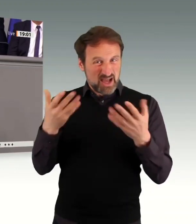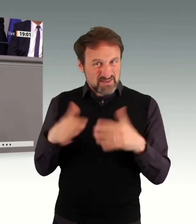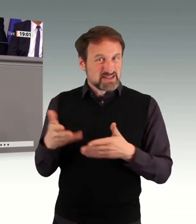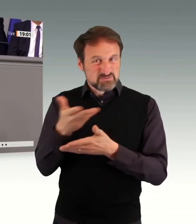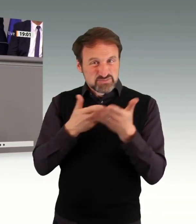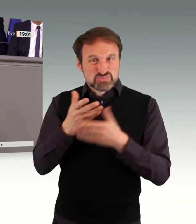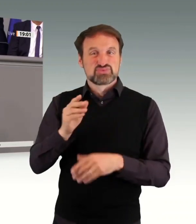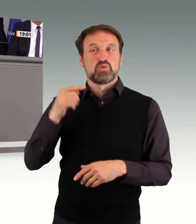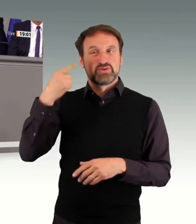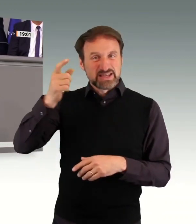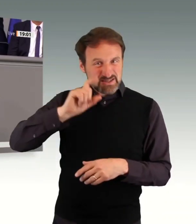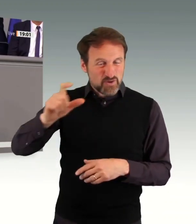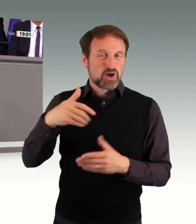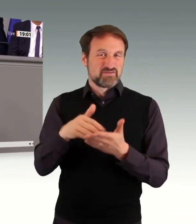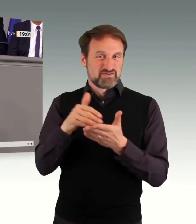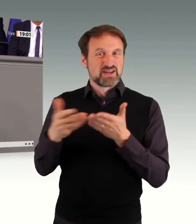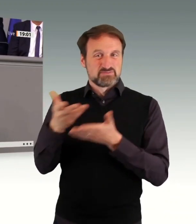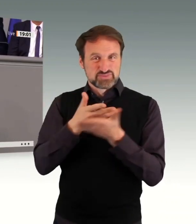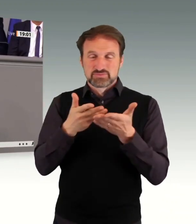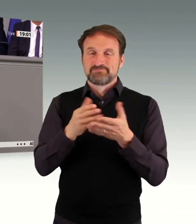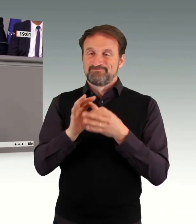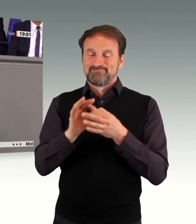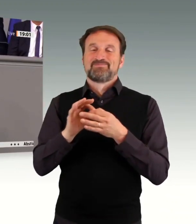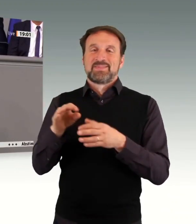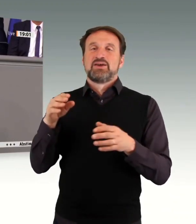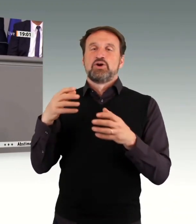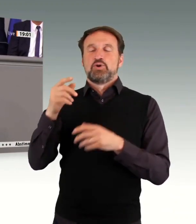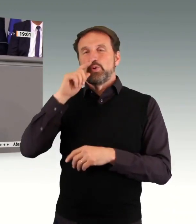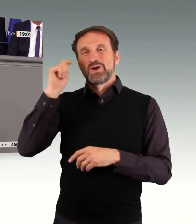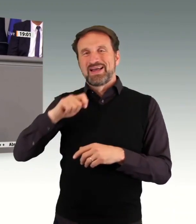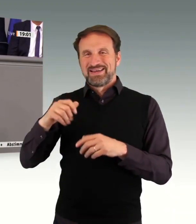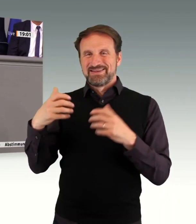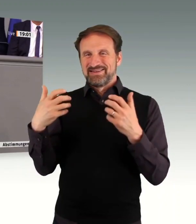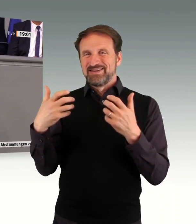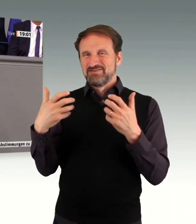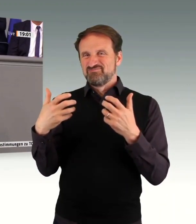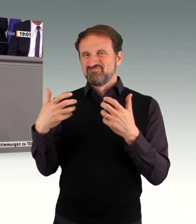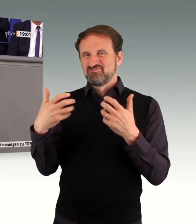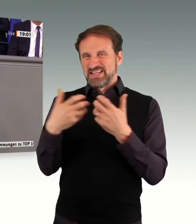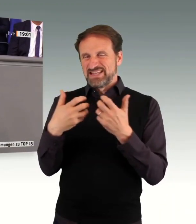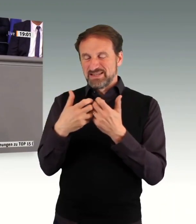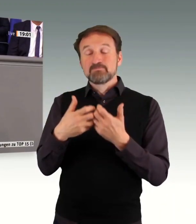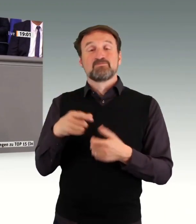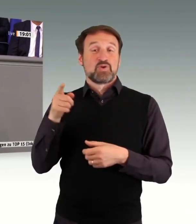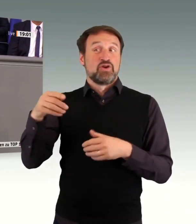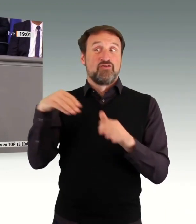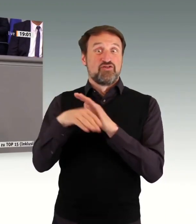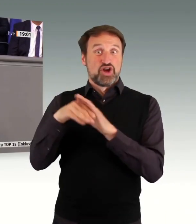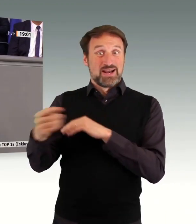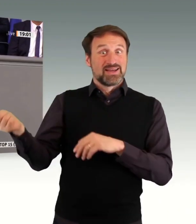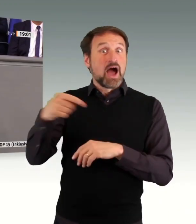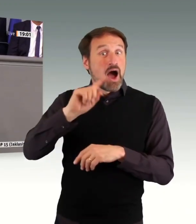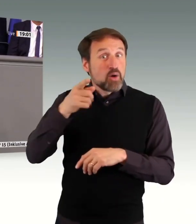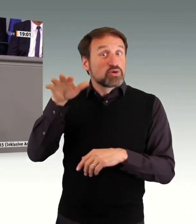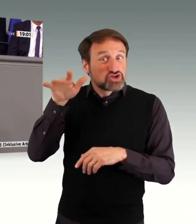weitere Aufgaben. Denn Geflüchtete aus der Ukraine kommen auch mit Teilhabebedarfen und Behinderungen in unserem Land. Auch da ist noch nicht alles